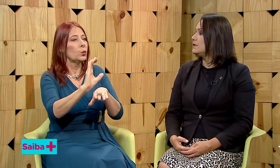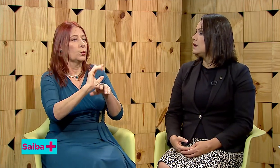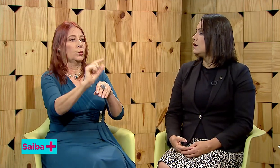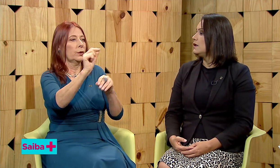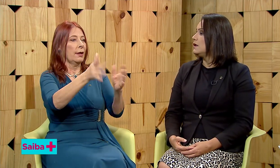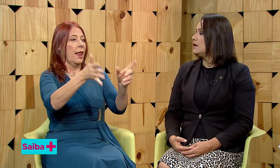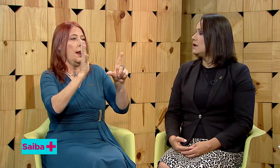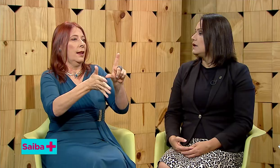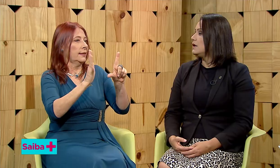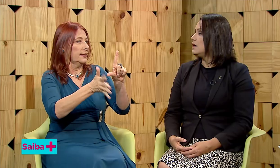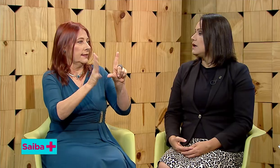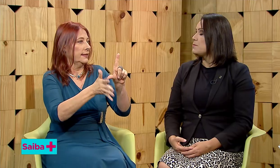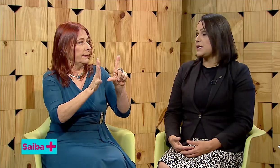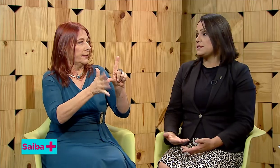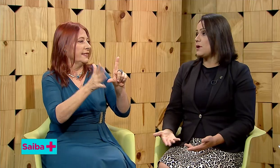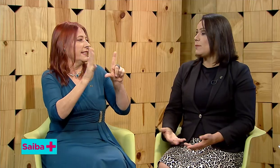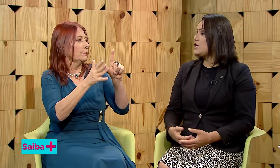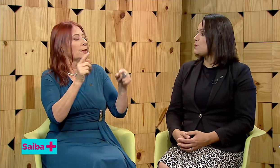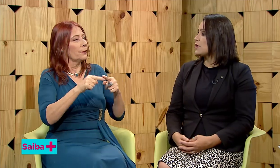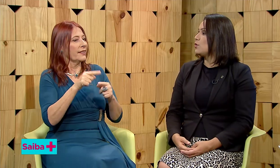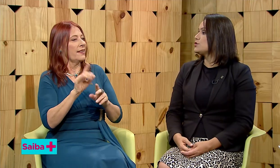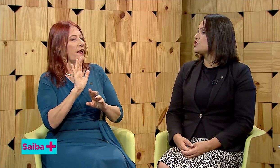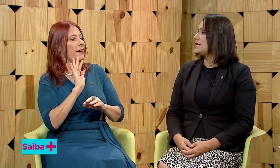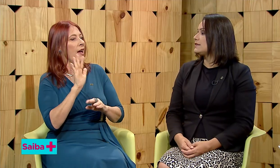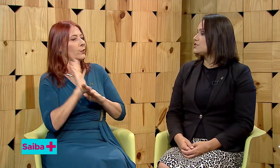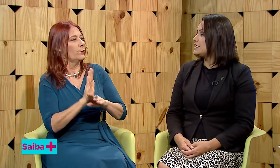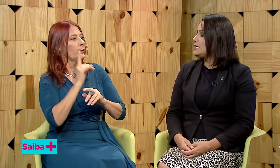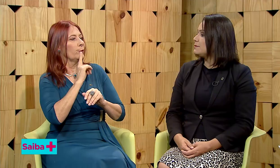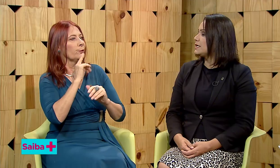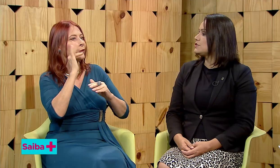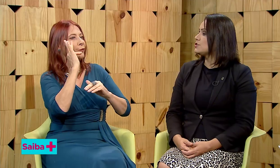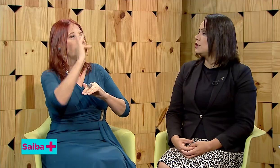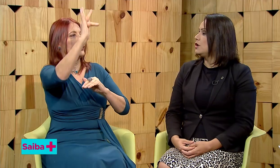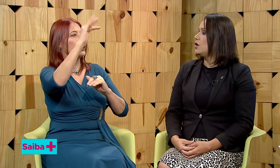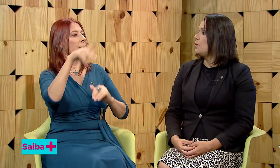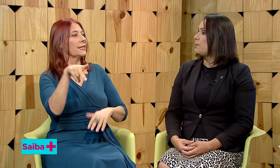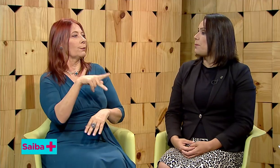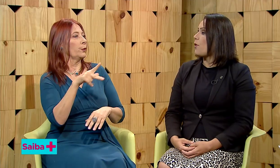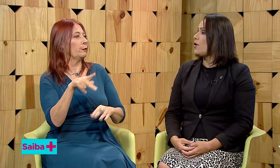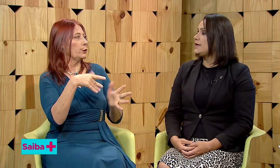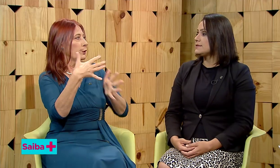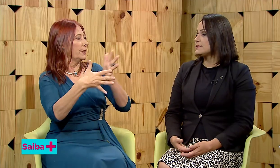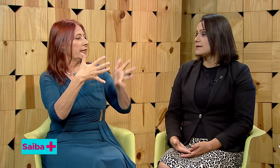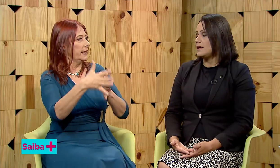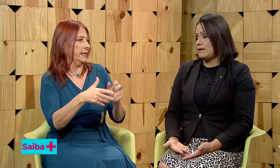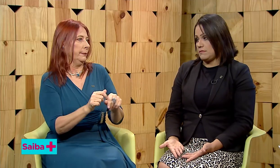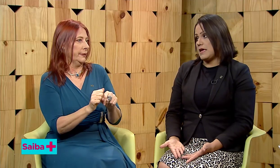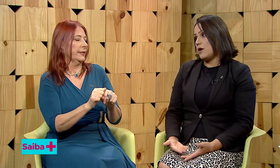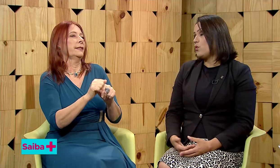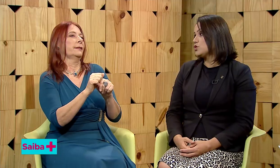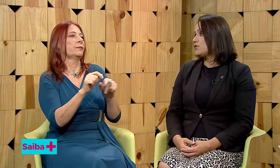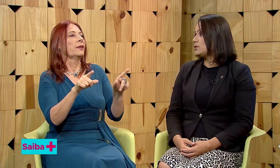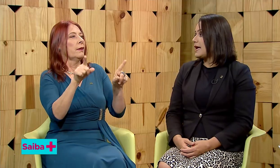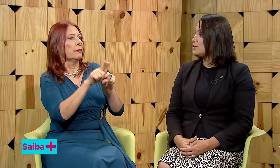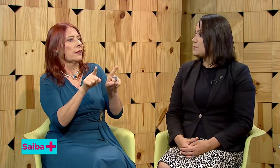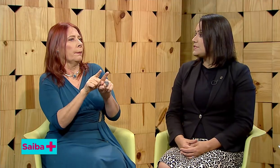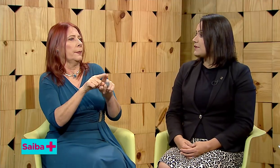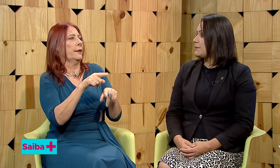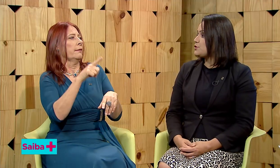principalmente para cursos de letras Libras, pois é um curso voltado especificamente